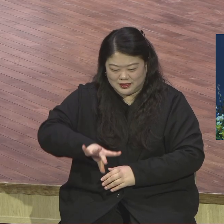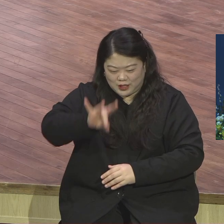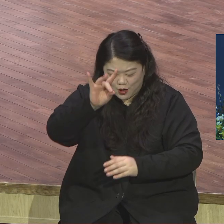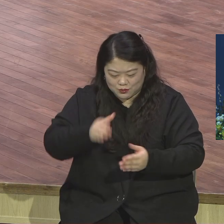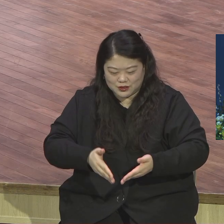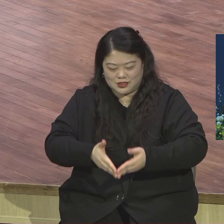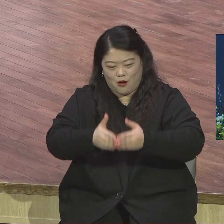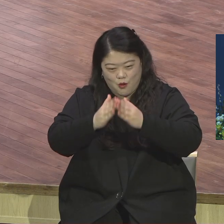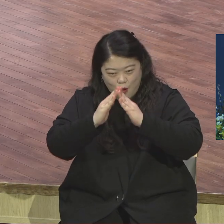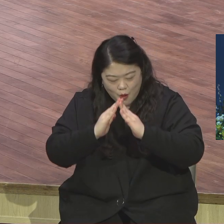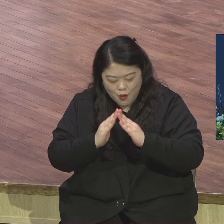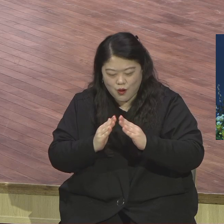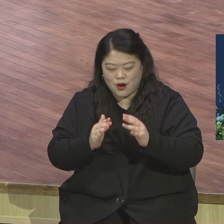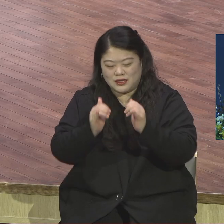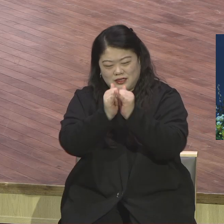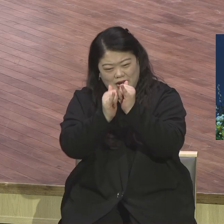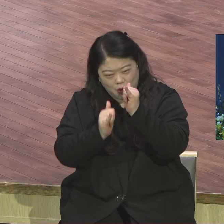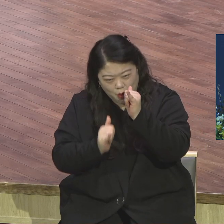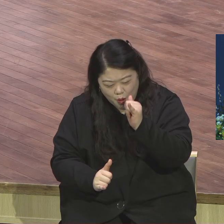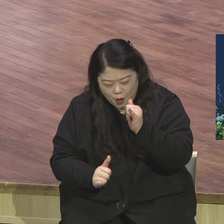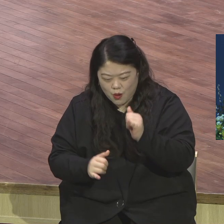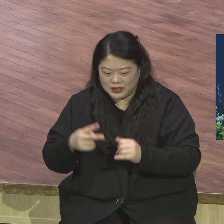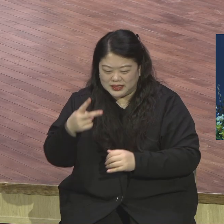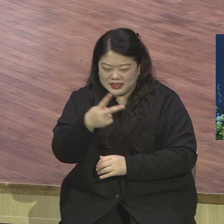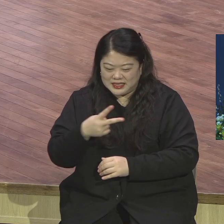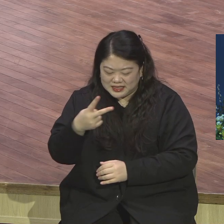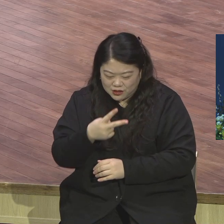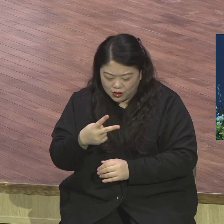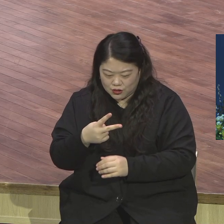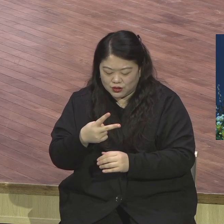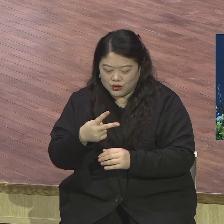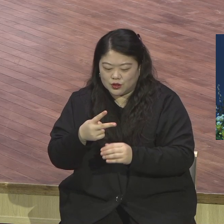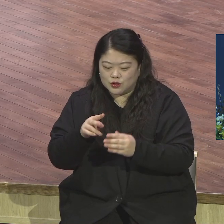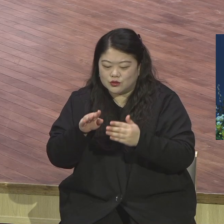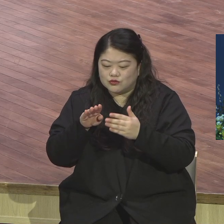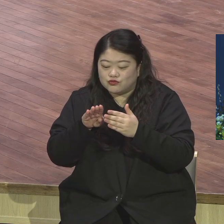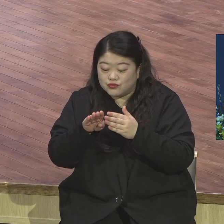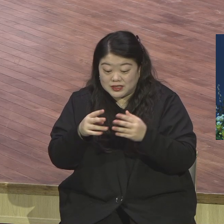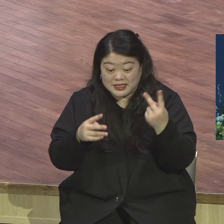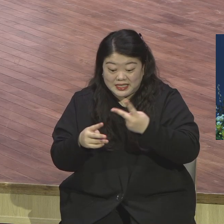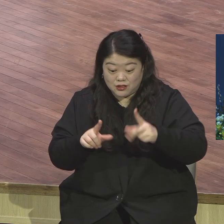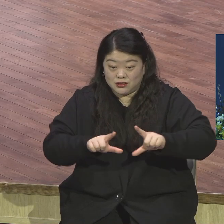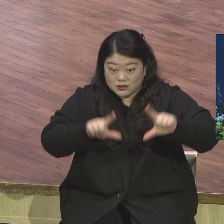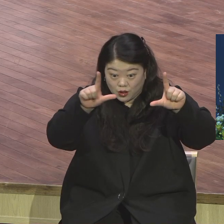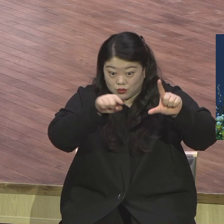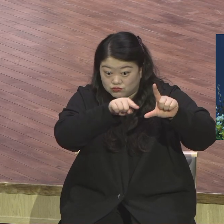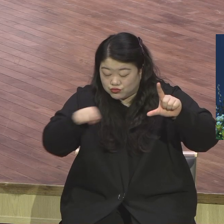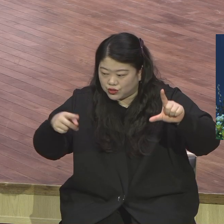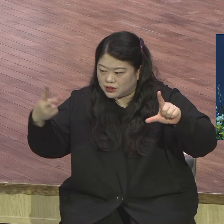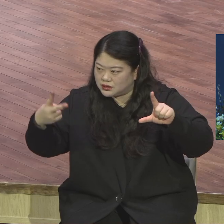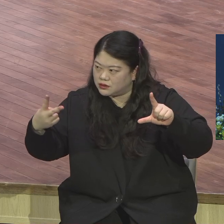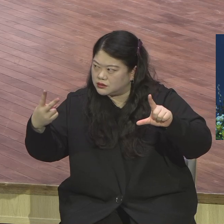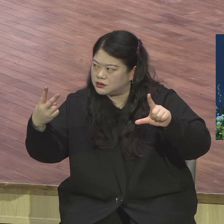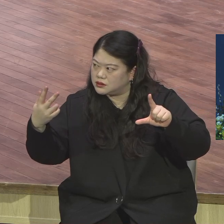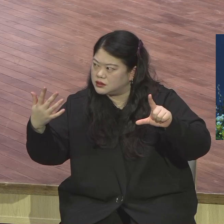했습니다. 2000년부터 코로나 전까지 코로나 전까지 근 20년 동안 매년